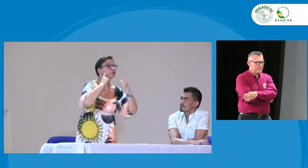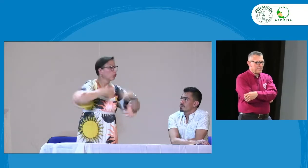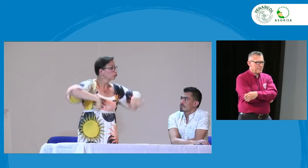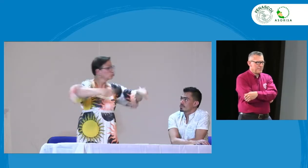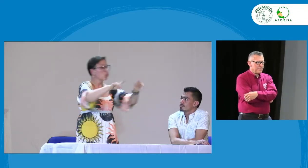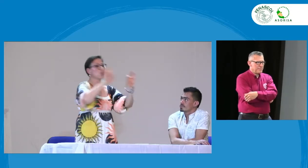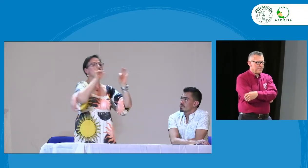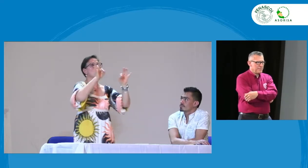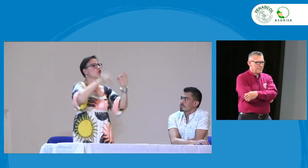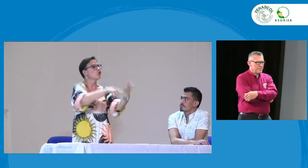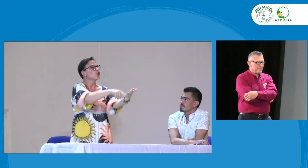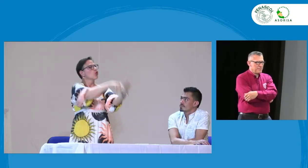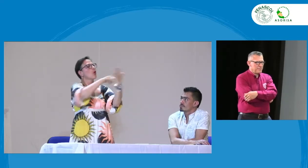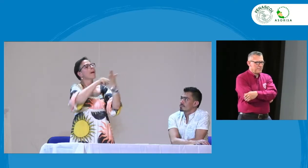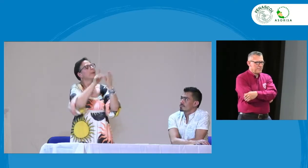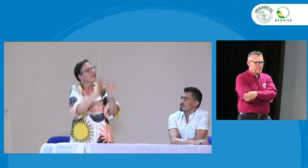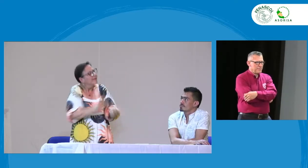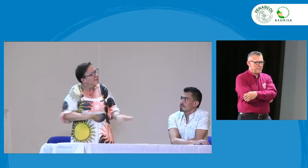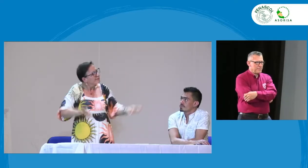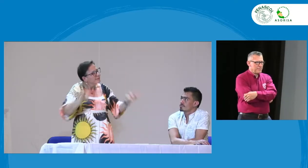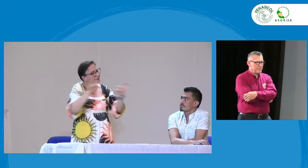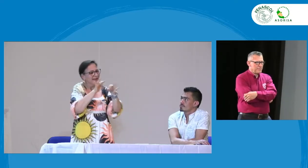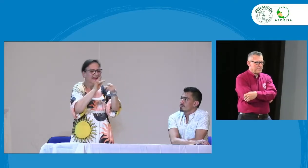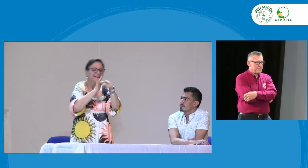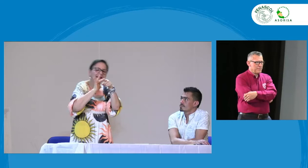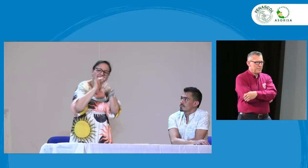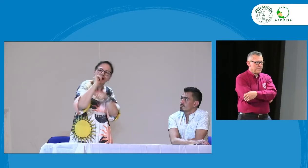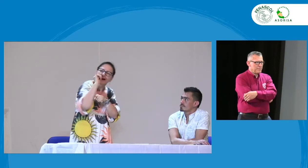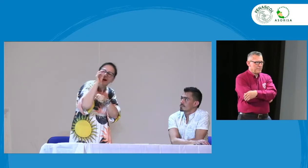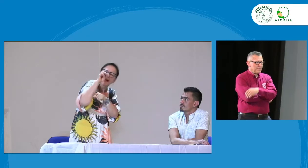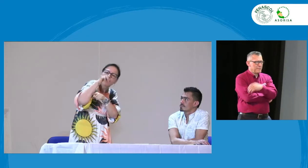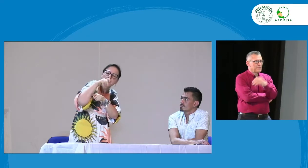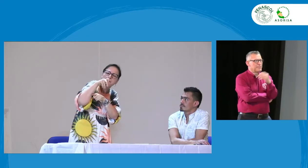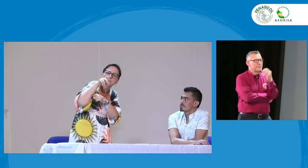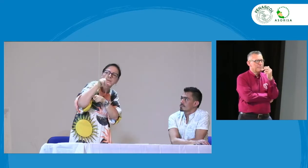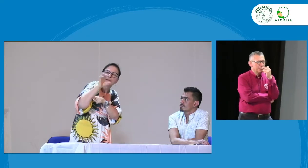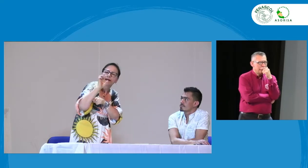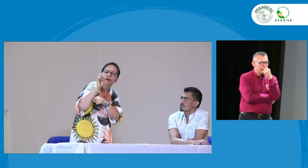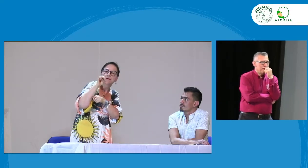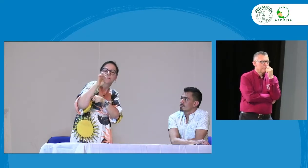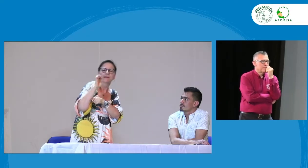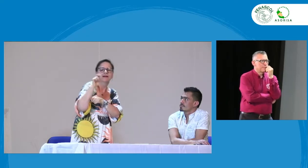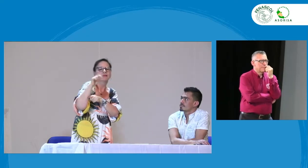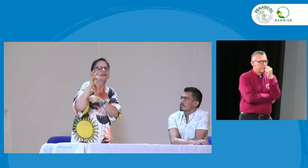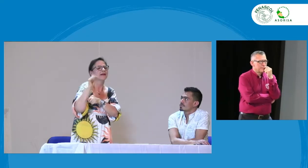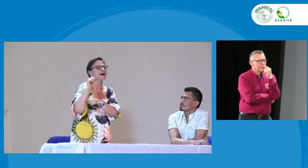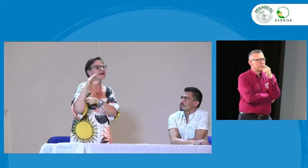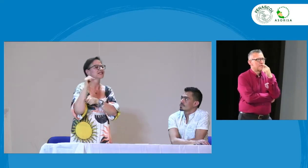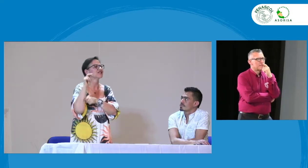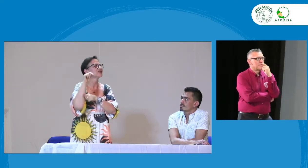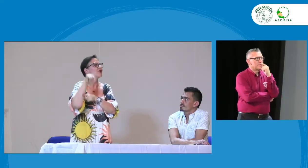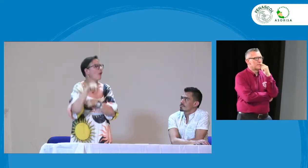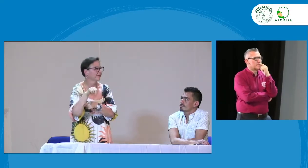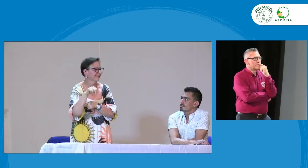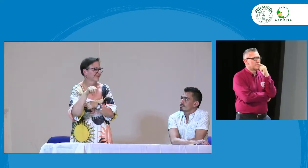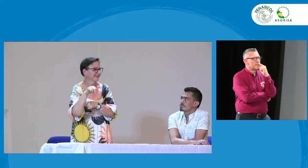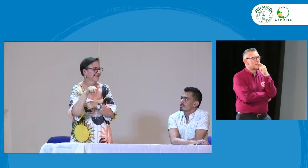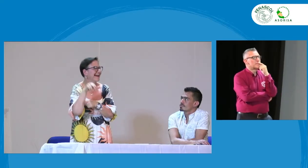bien que ustedes tomen la palabra usen su voz y den opinión frente a la implementación